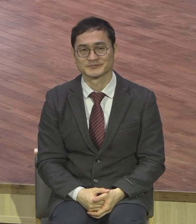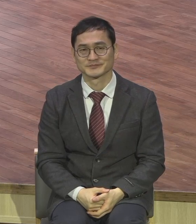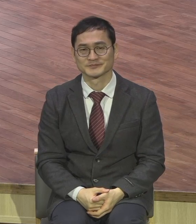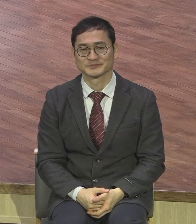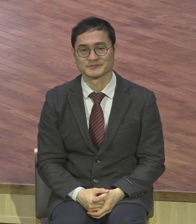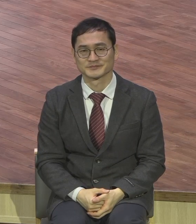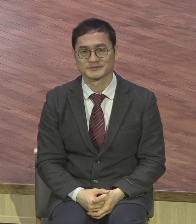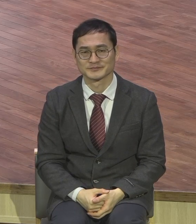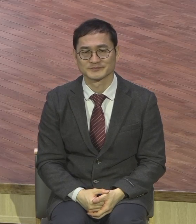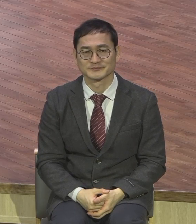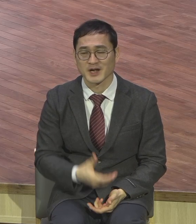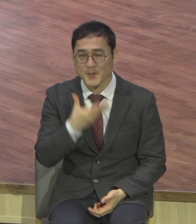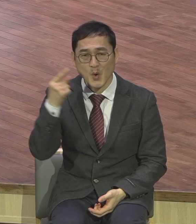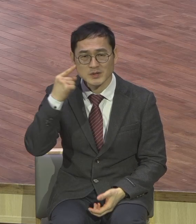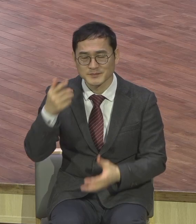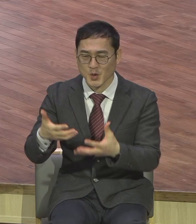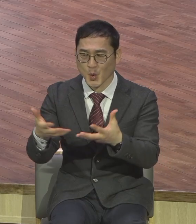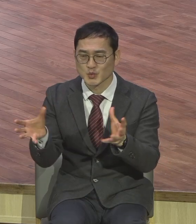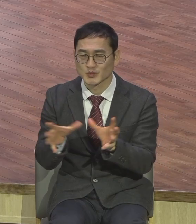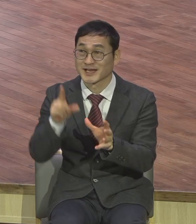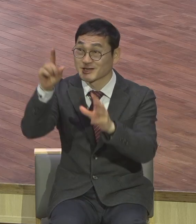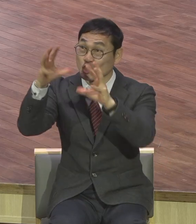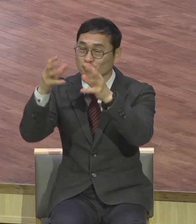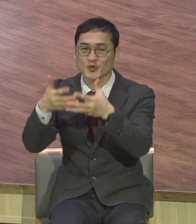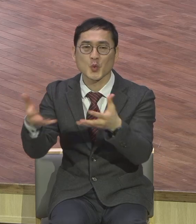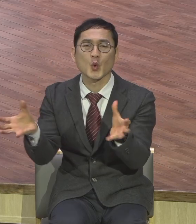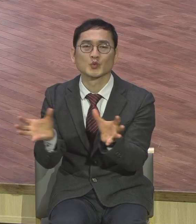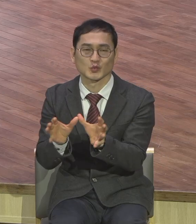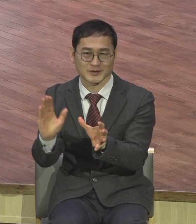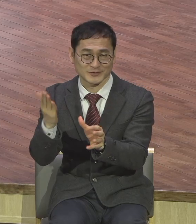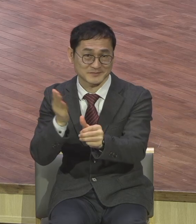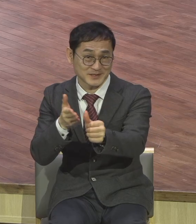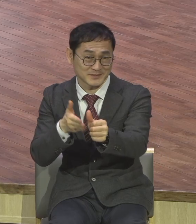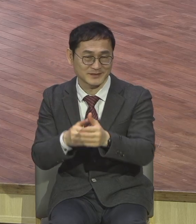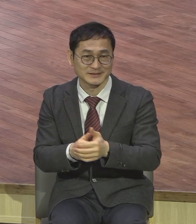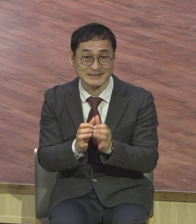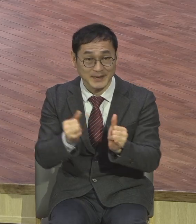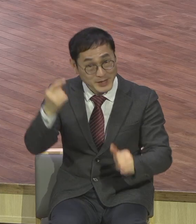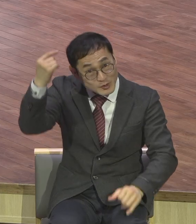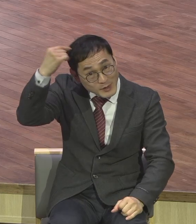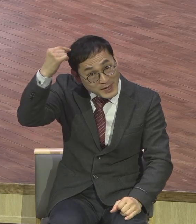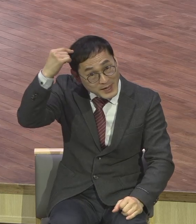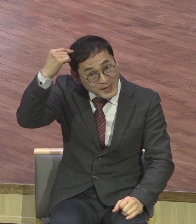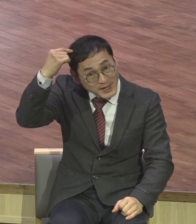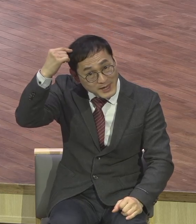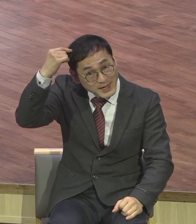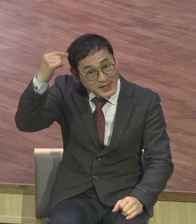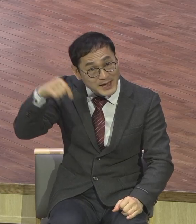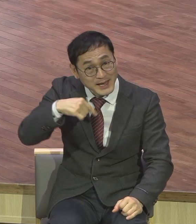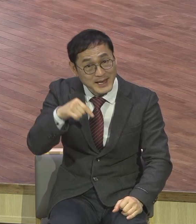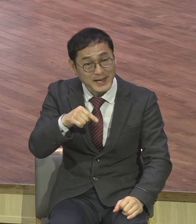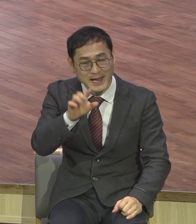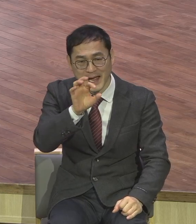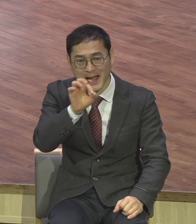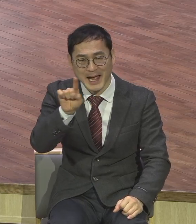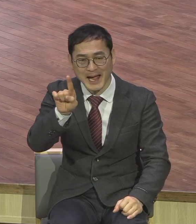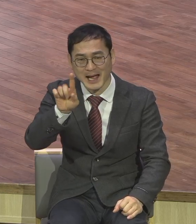천국공대 되길 바랍니다 사람의 뇌 속에는요 아몬드처럼 생긴 지름